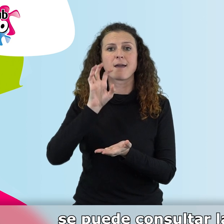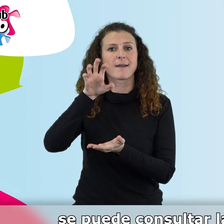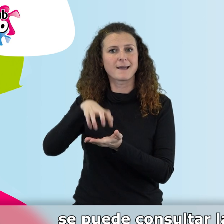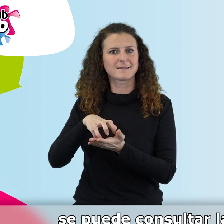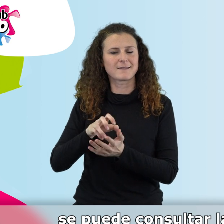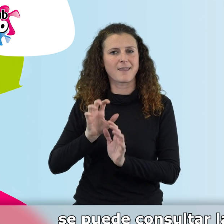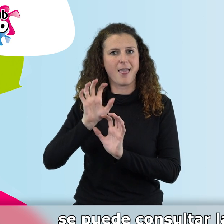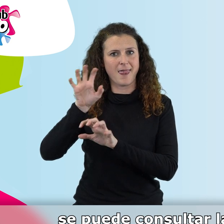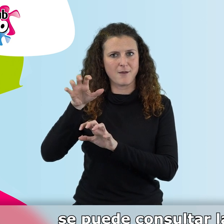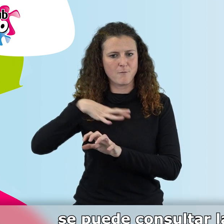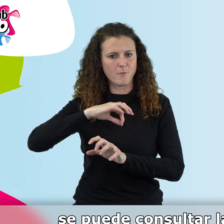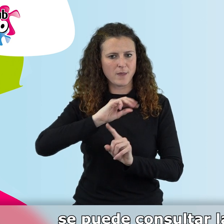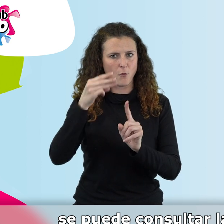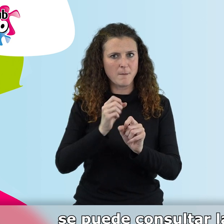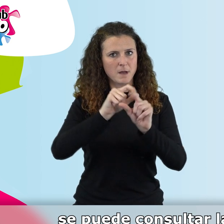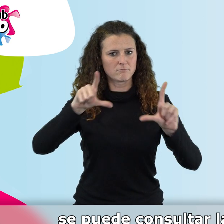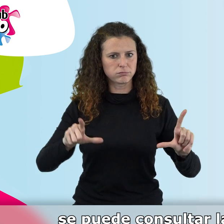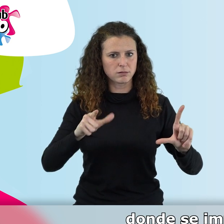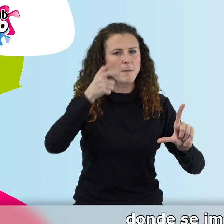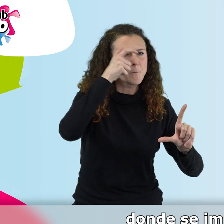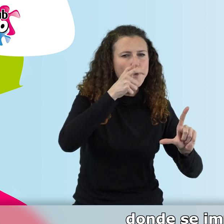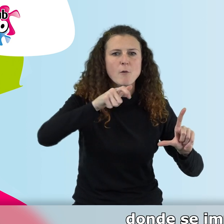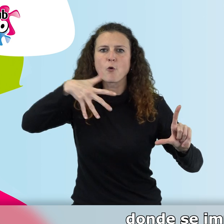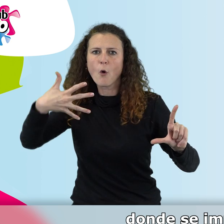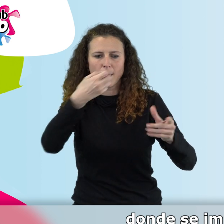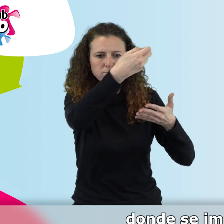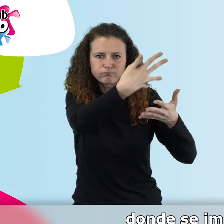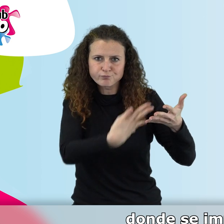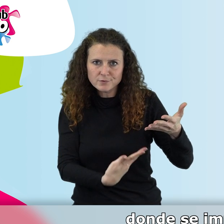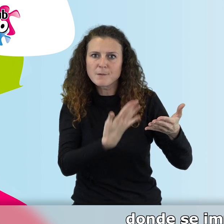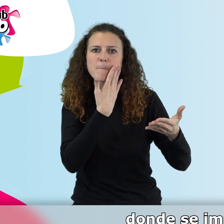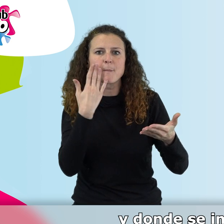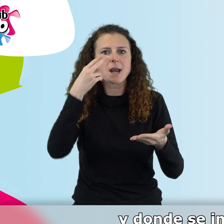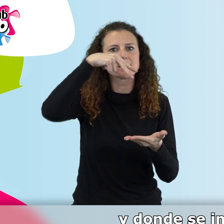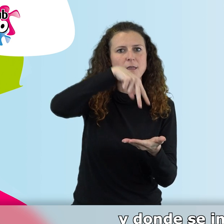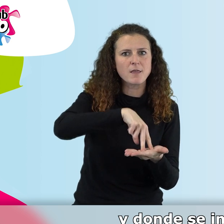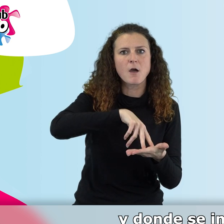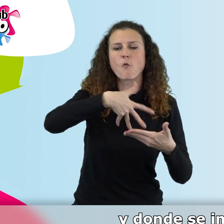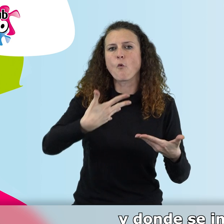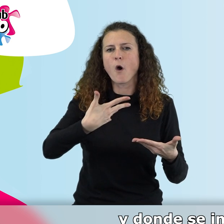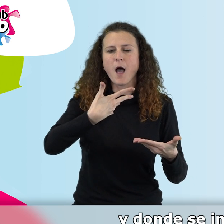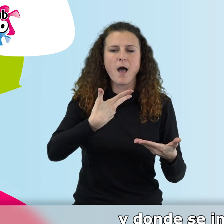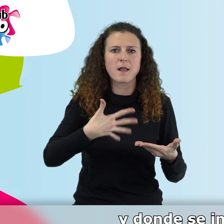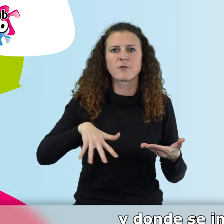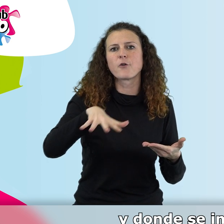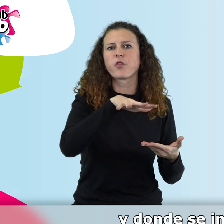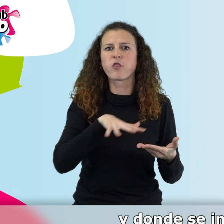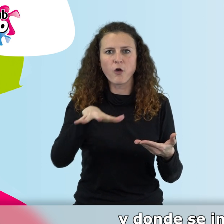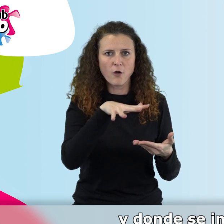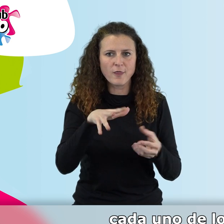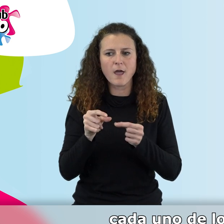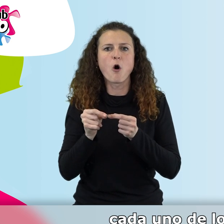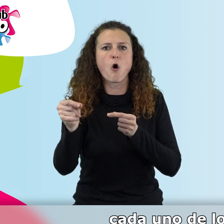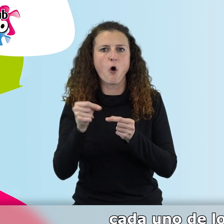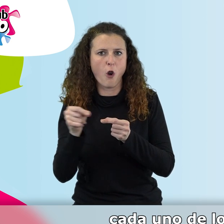León se puede consultar las localidades de Castilla y León donde se imparte la modalidad presencial y donde se imparte la modalidad